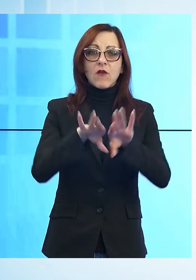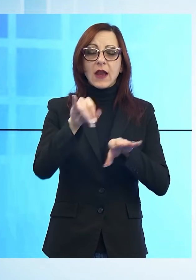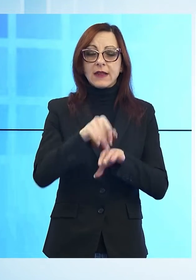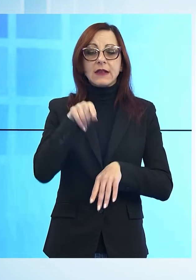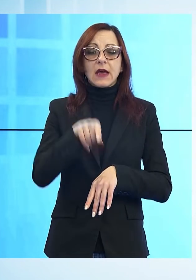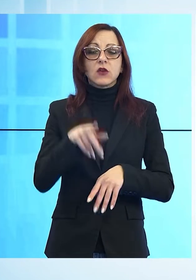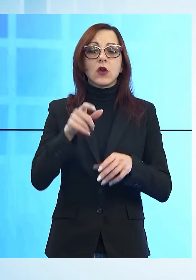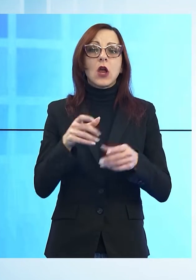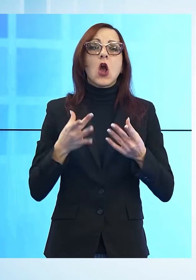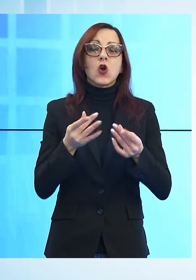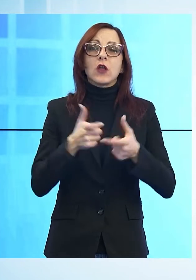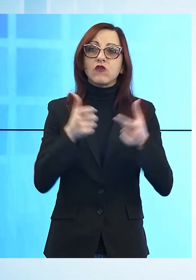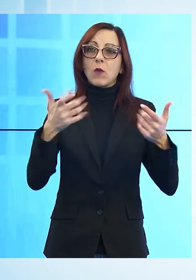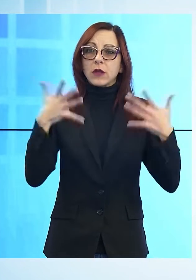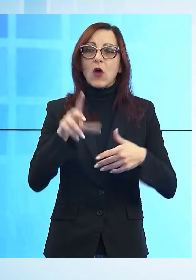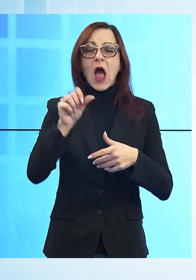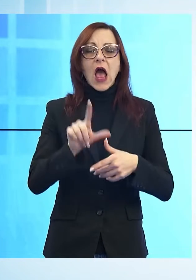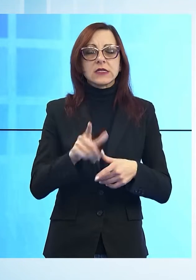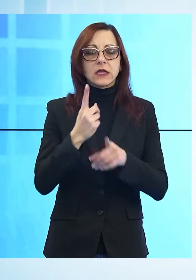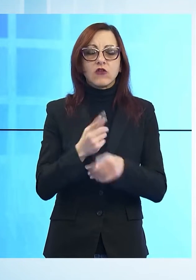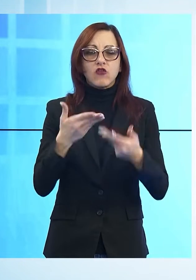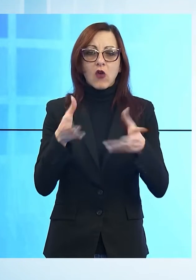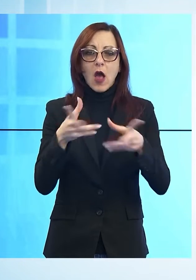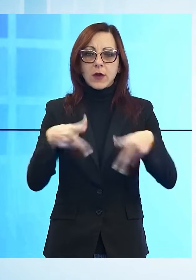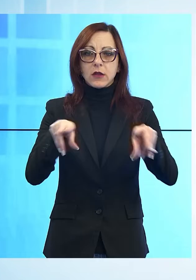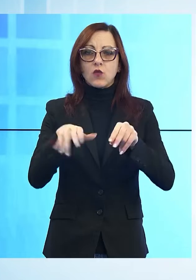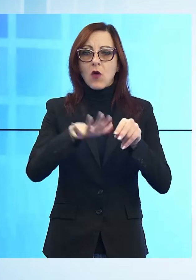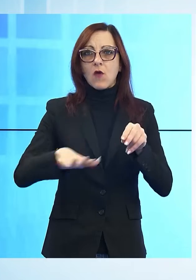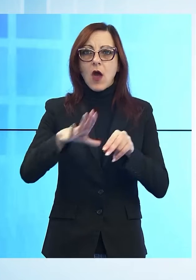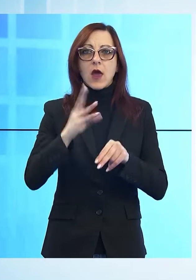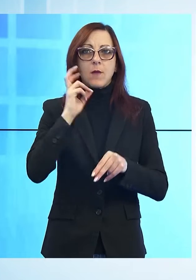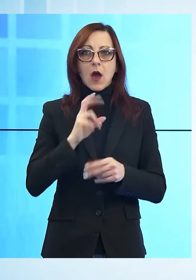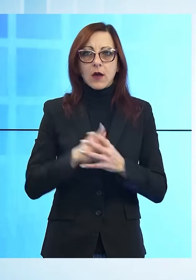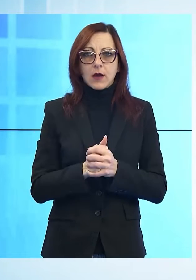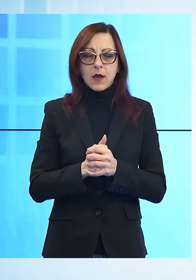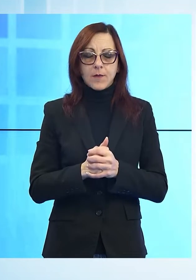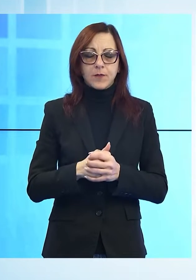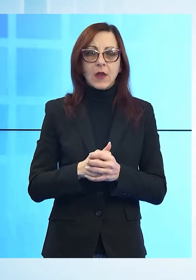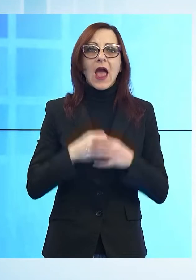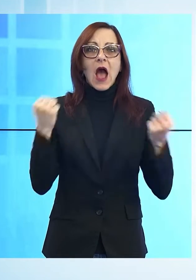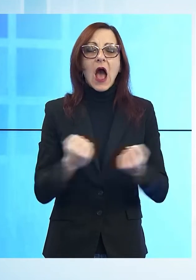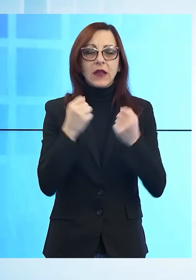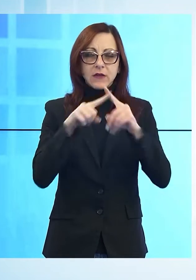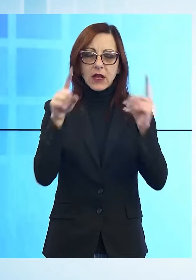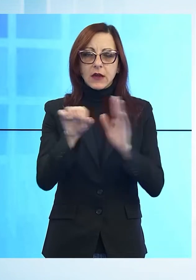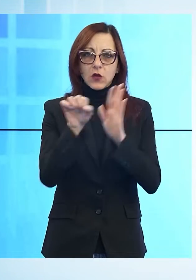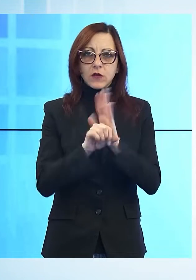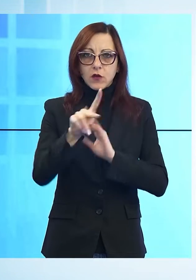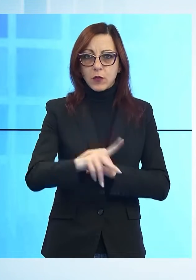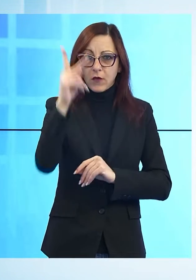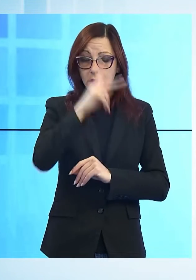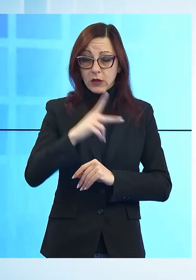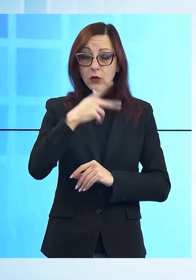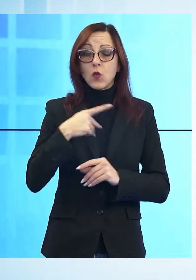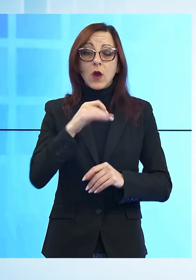Mezzo secolo di confesercenti, premiate le attività storiche della provincia di Lucca, l'evento si è tenuto al Country